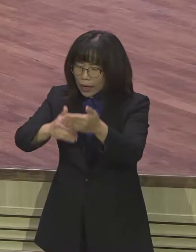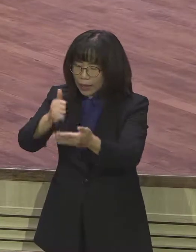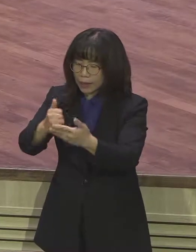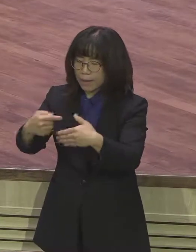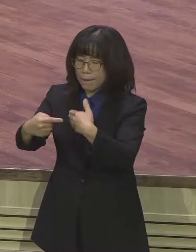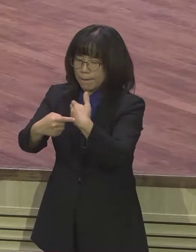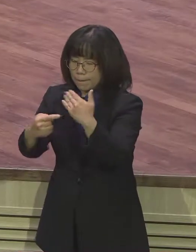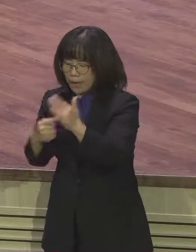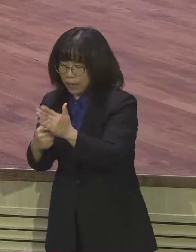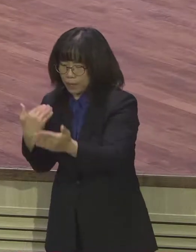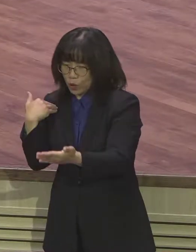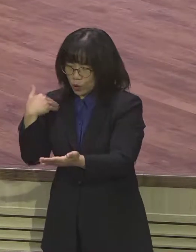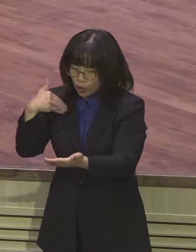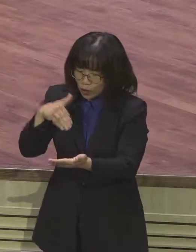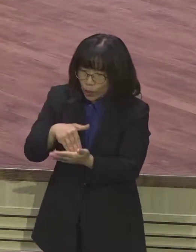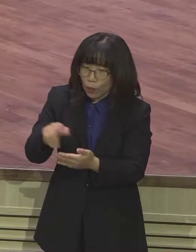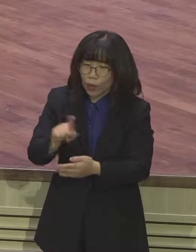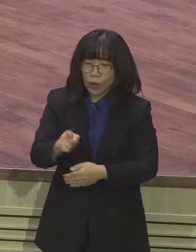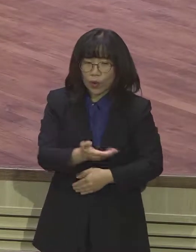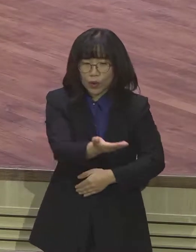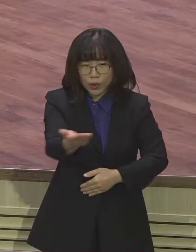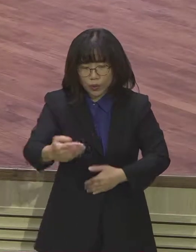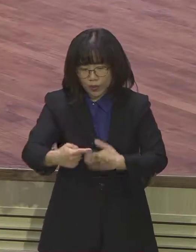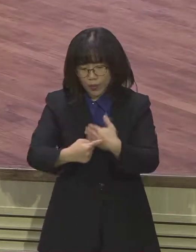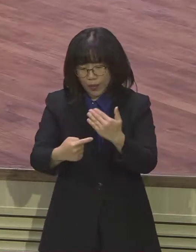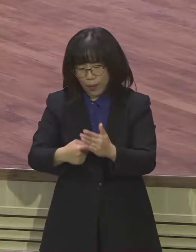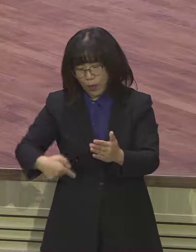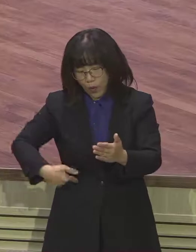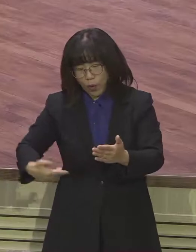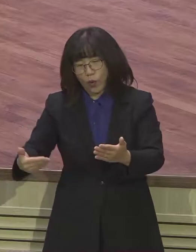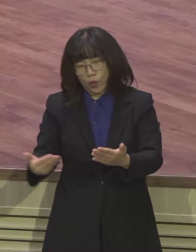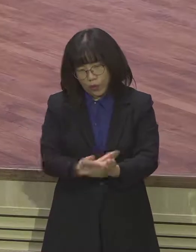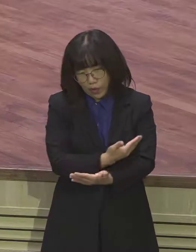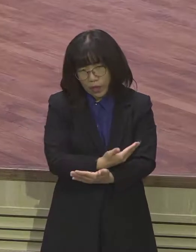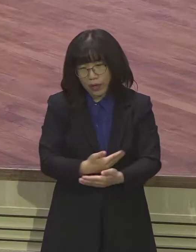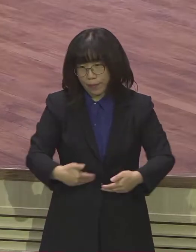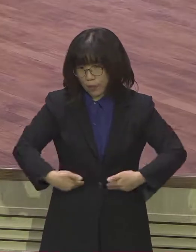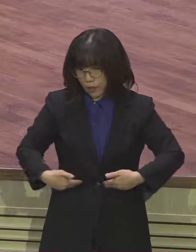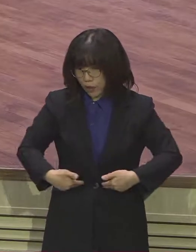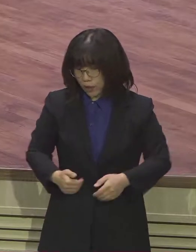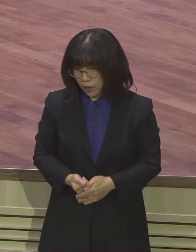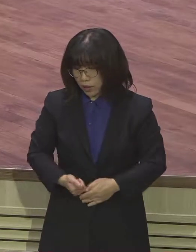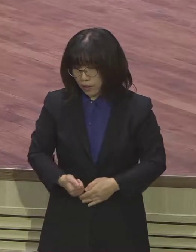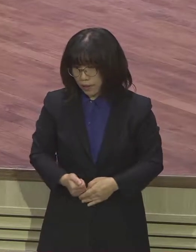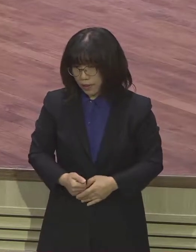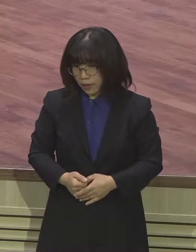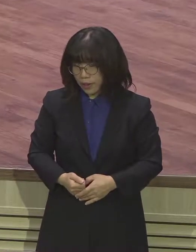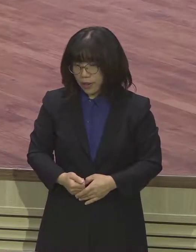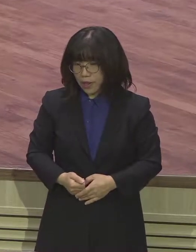것입니다 저희들이 현장에 가게 되어지면 굉장히 다양한 부류의 사람들을 만나게 되어집니다